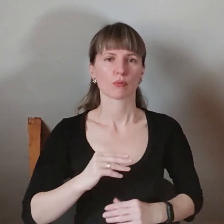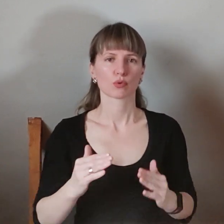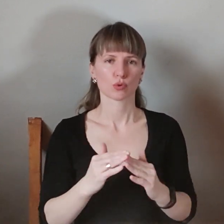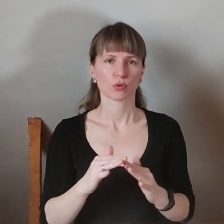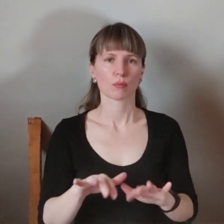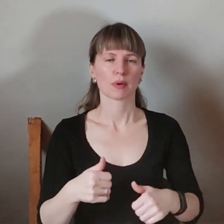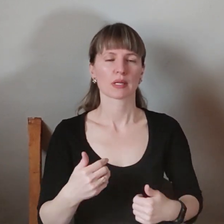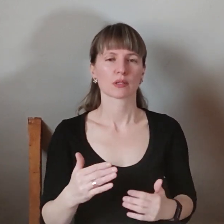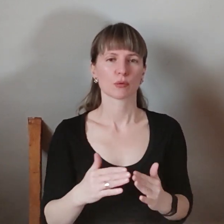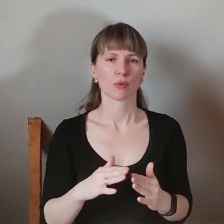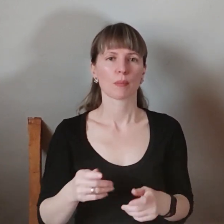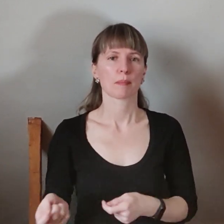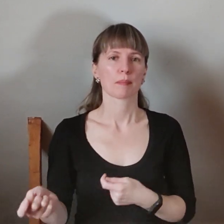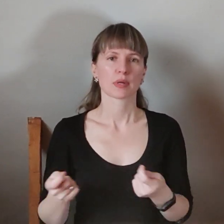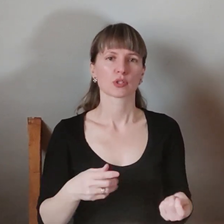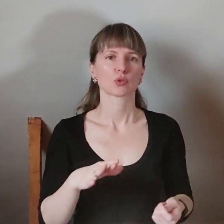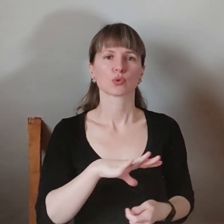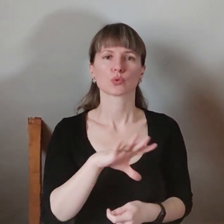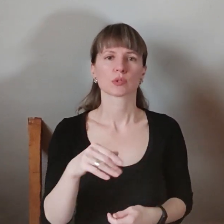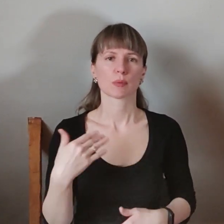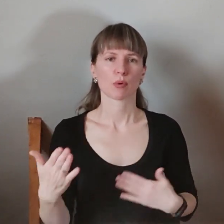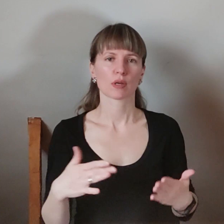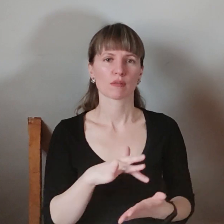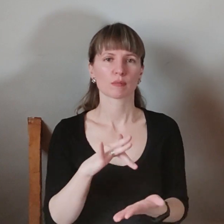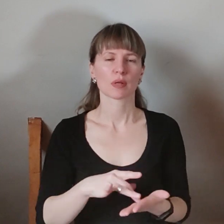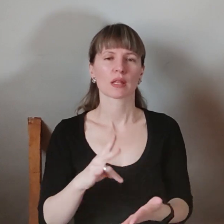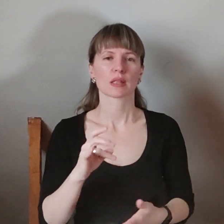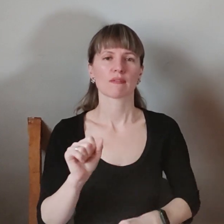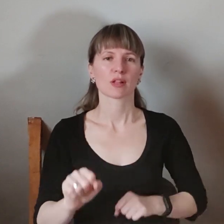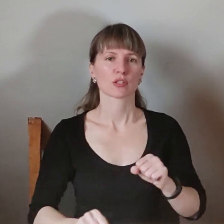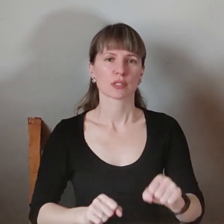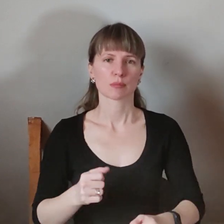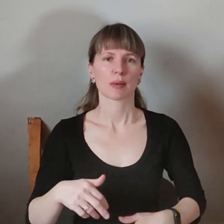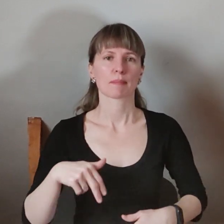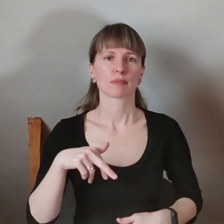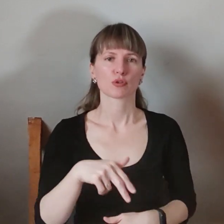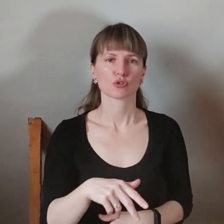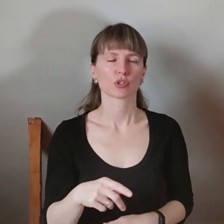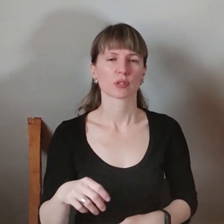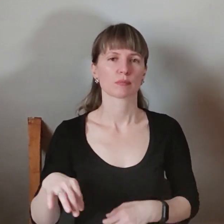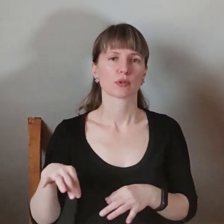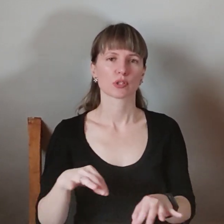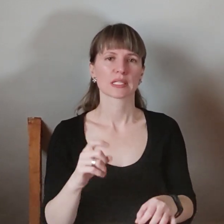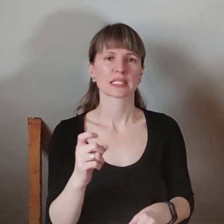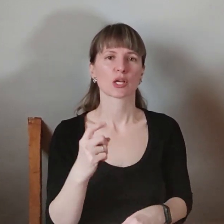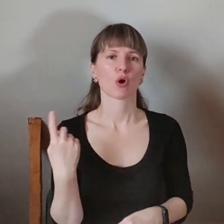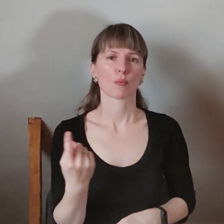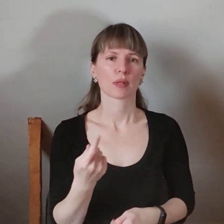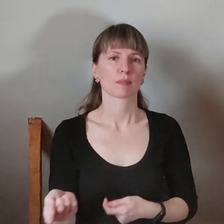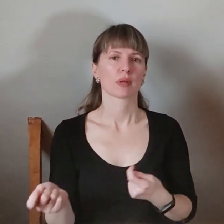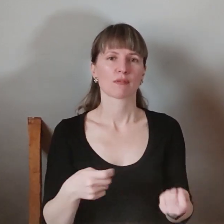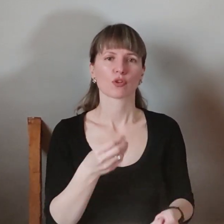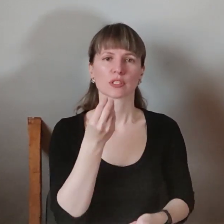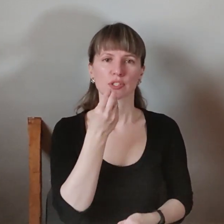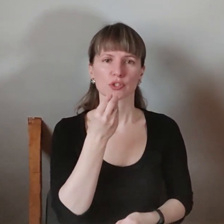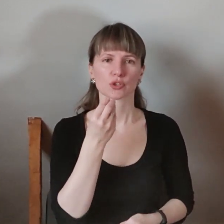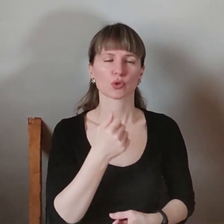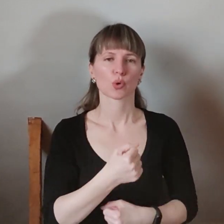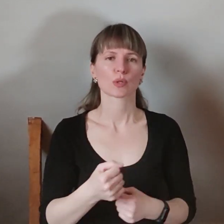собі. Приїжджають з усіх боків міста на велосипедах, пішки. Приїжджають з області, привозять їжу, консервацію.